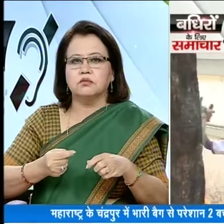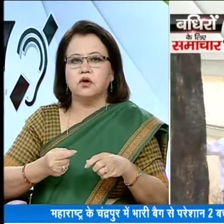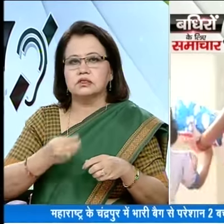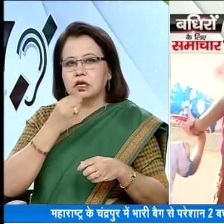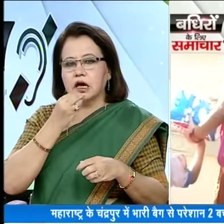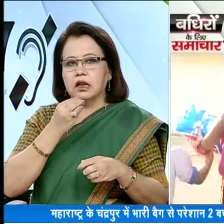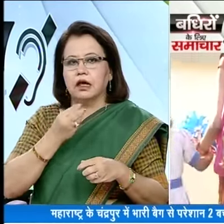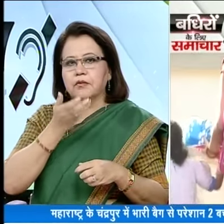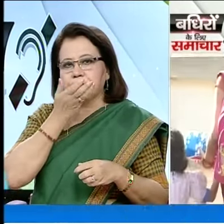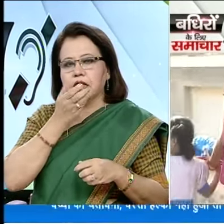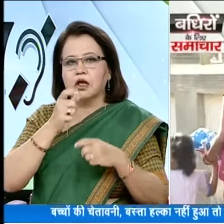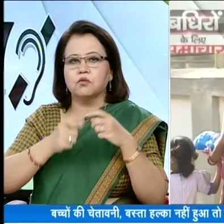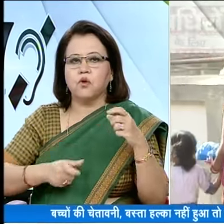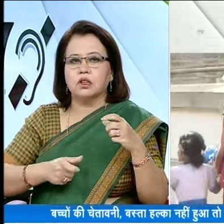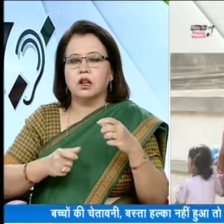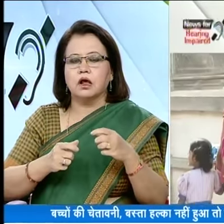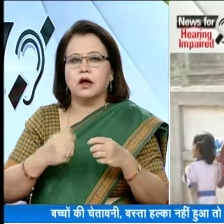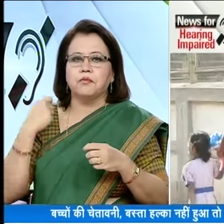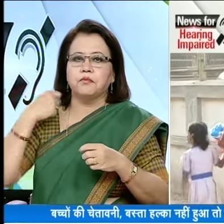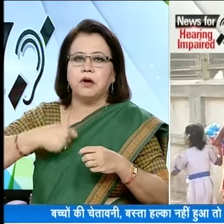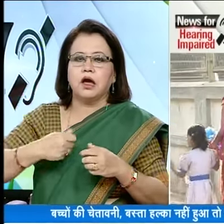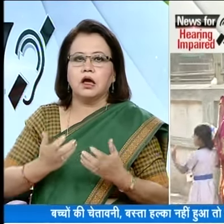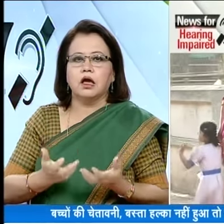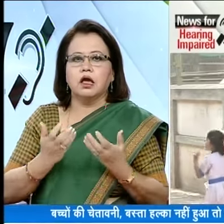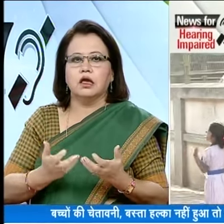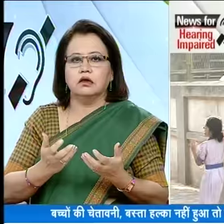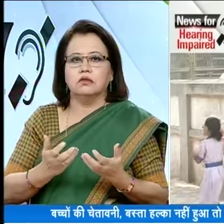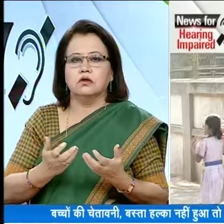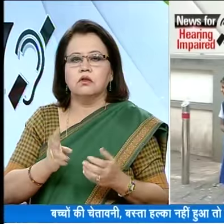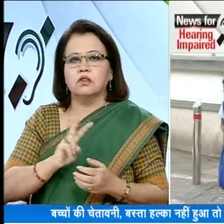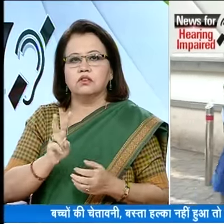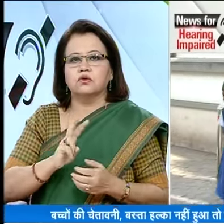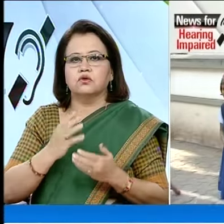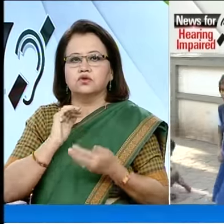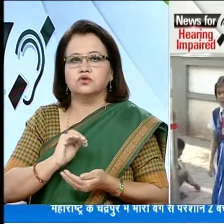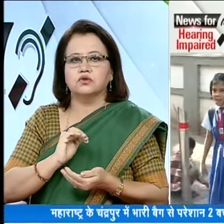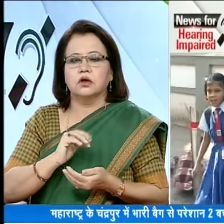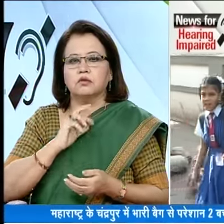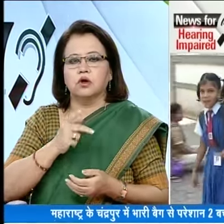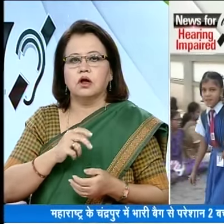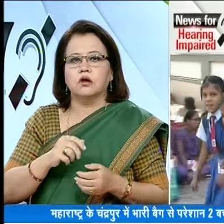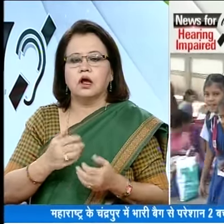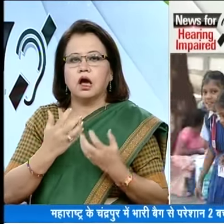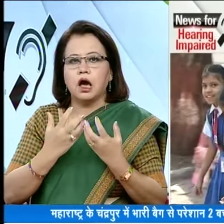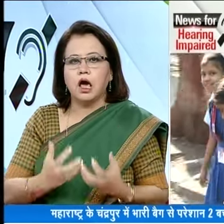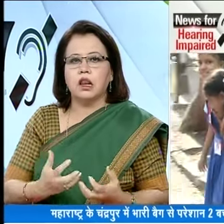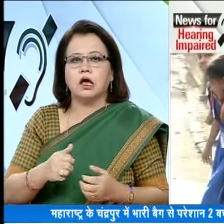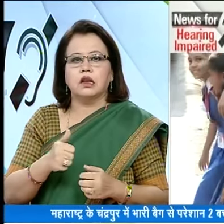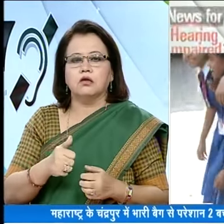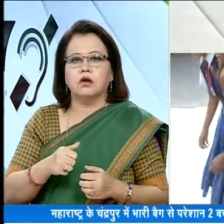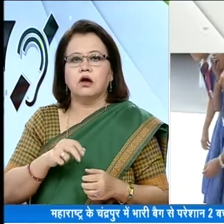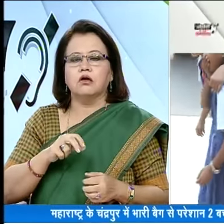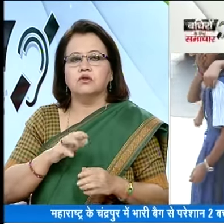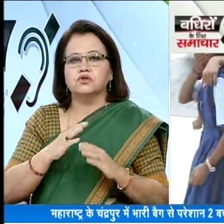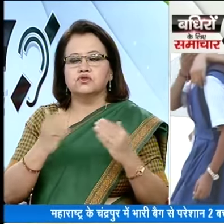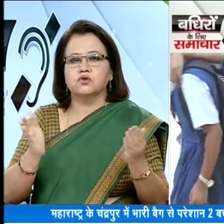टिफिन, पानी की बोतल भी होती है इससे बैग का वजन बढ़ जाता है दुनों चात्रों का खेने कि अगर उनका बैग हलका नहीं हुआ तो